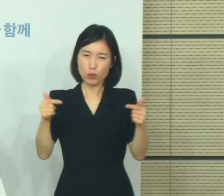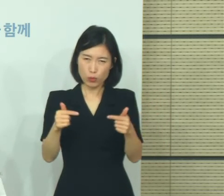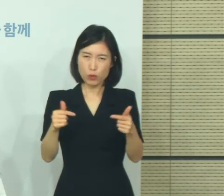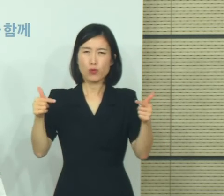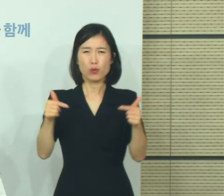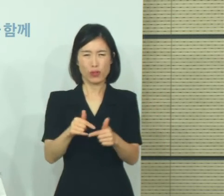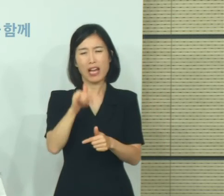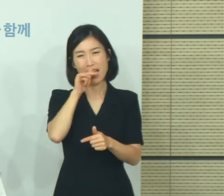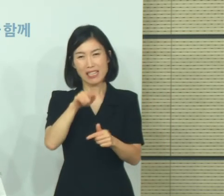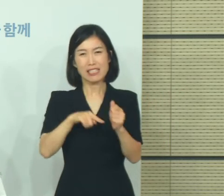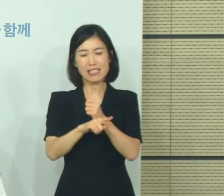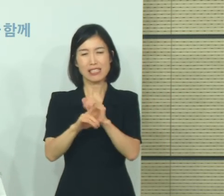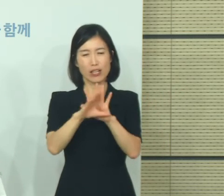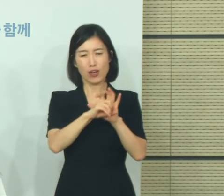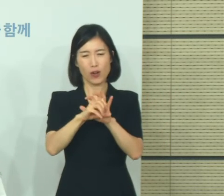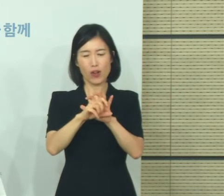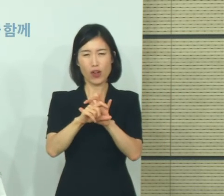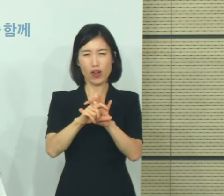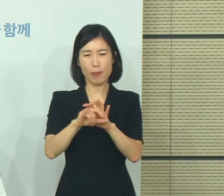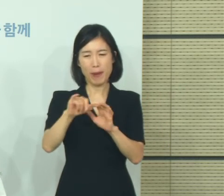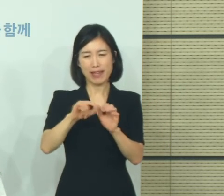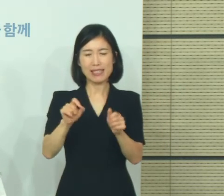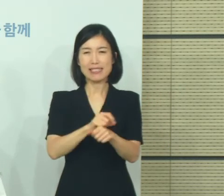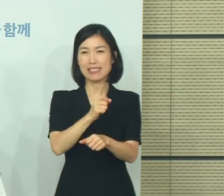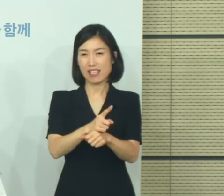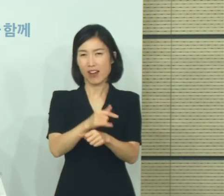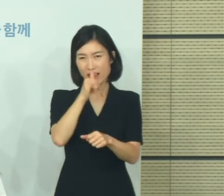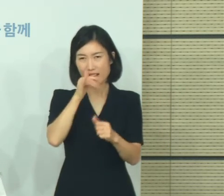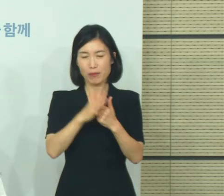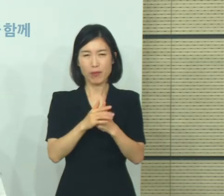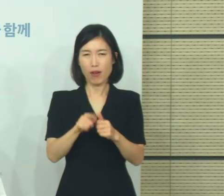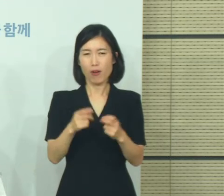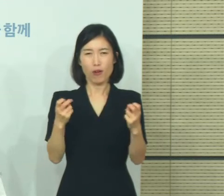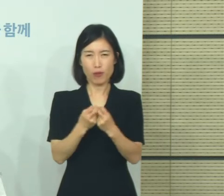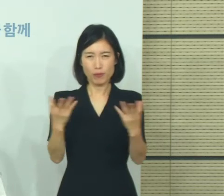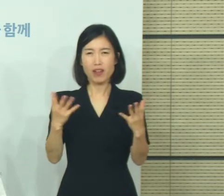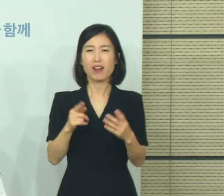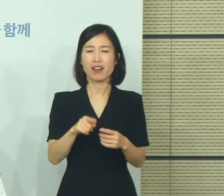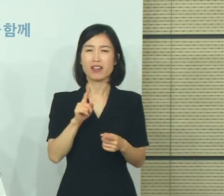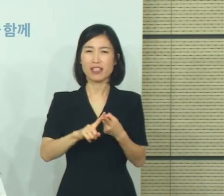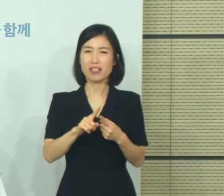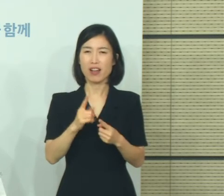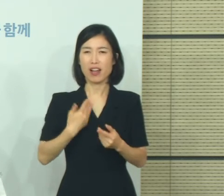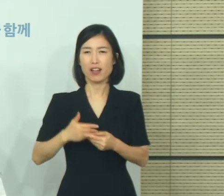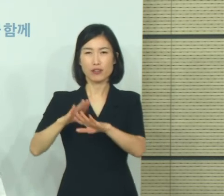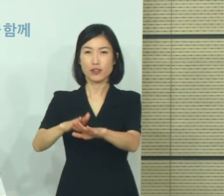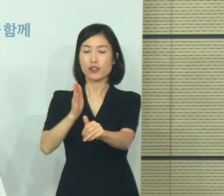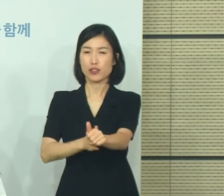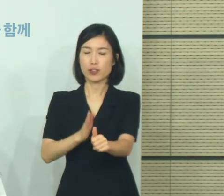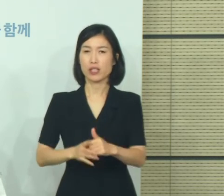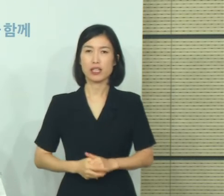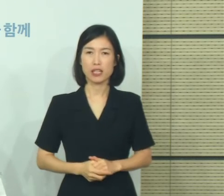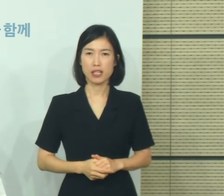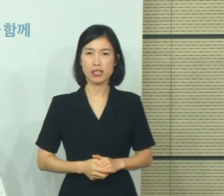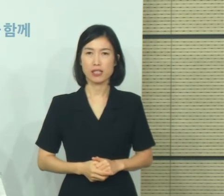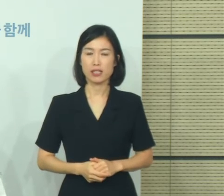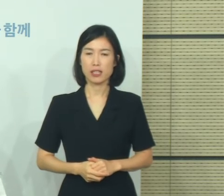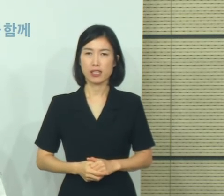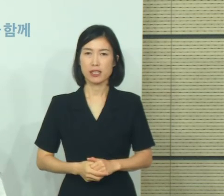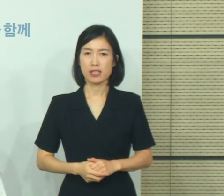어느 정도는 피할 수 없는 그러한 사항이다라는 것을 말씀을 드리고 따라서